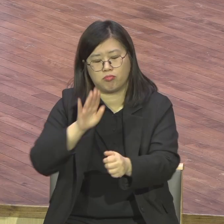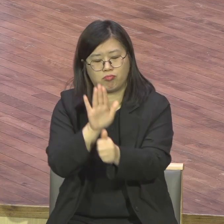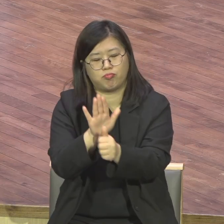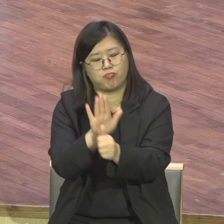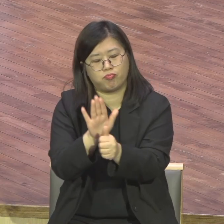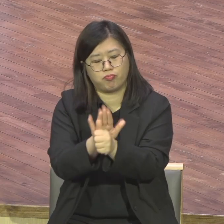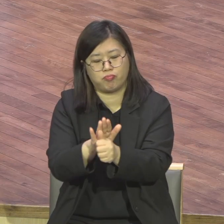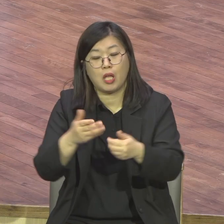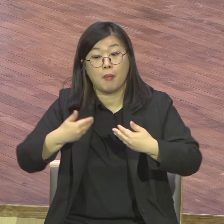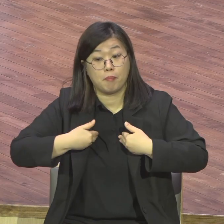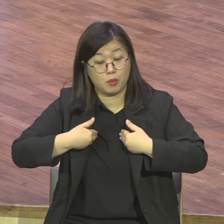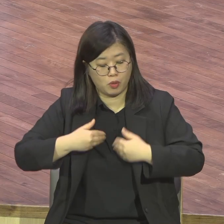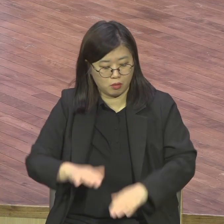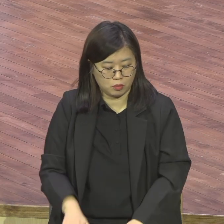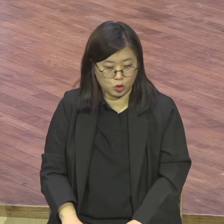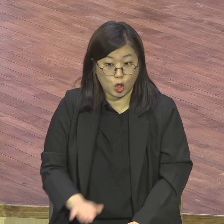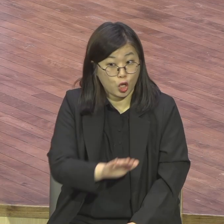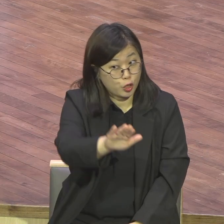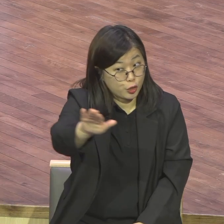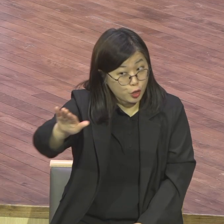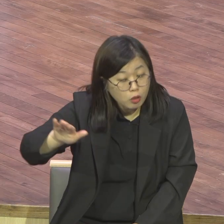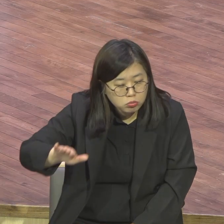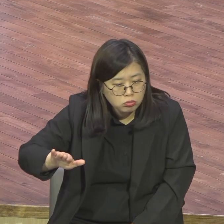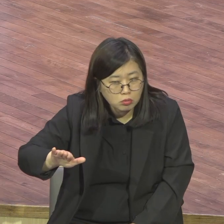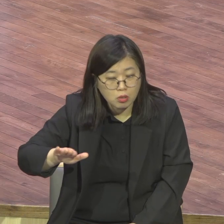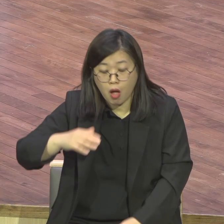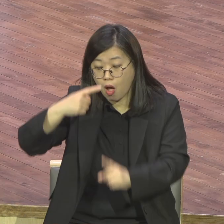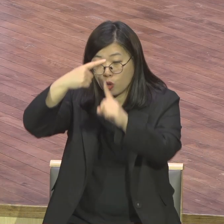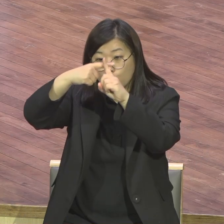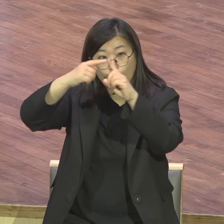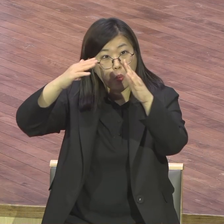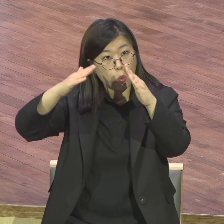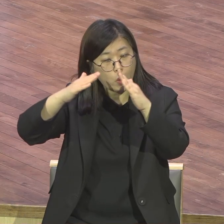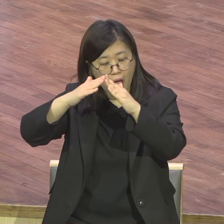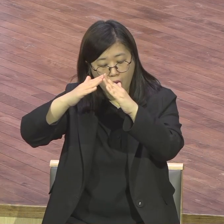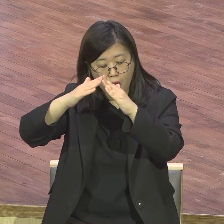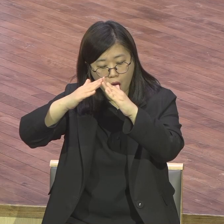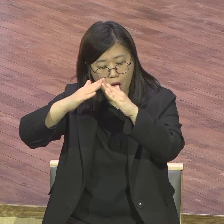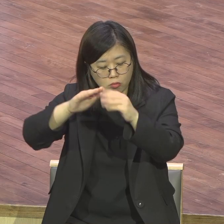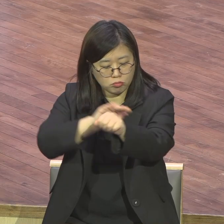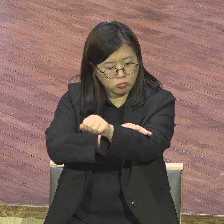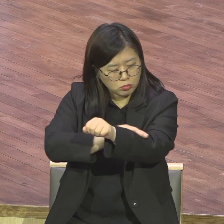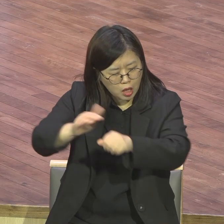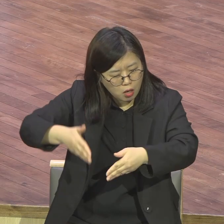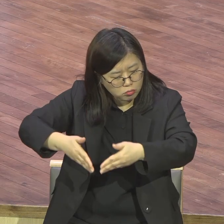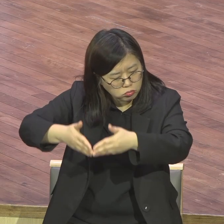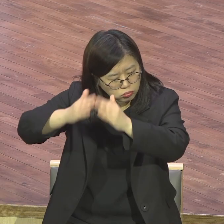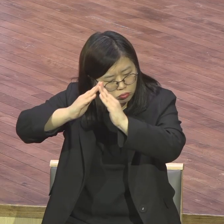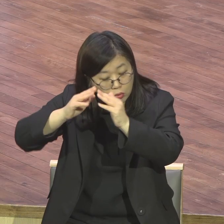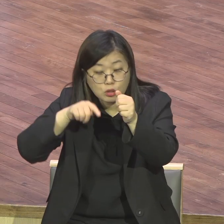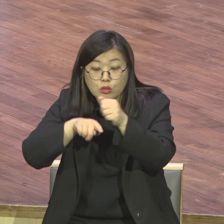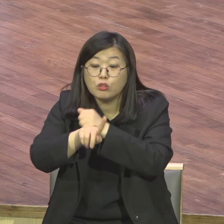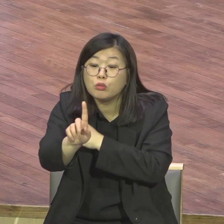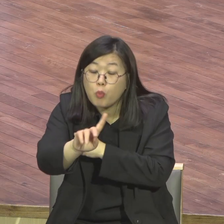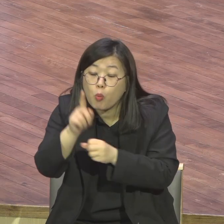되느냐 2, 3, 7 5천 종족 플랫폼 2, 3, 7 5천 종족 이걸 위한